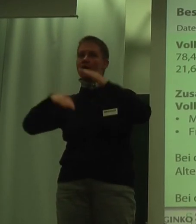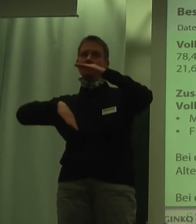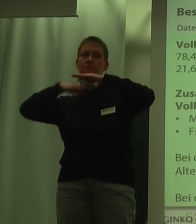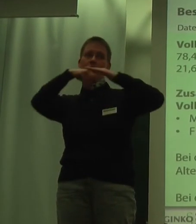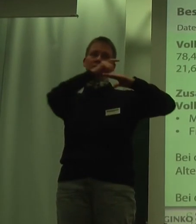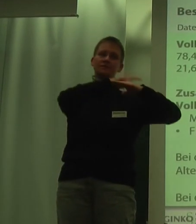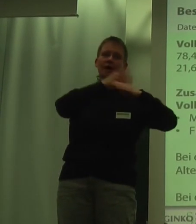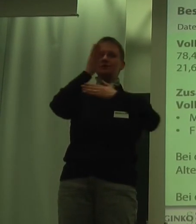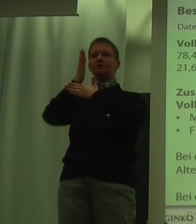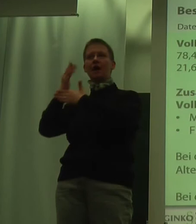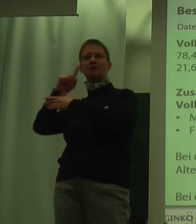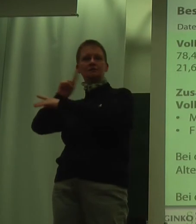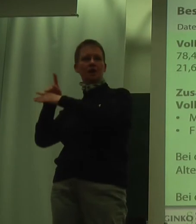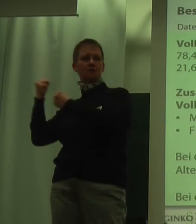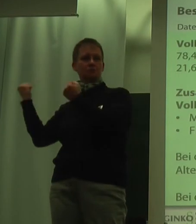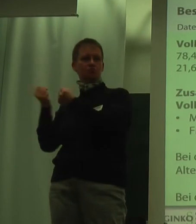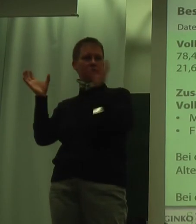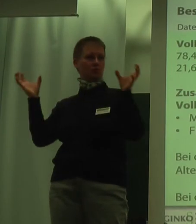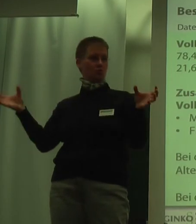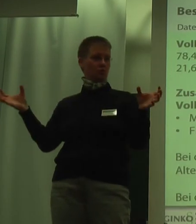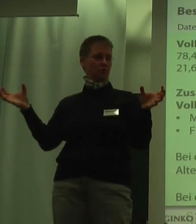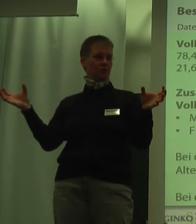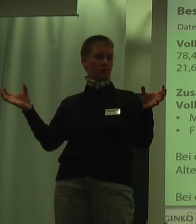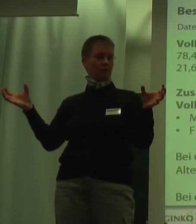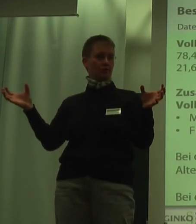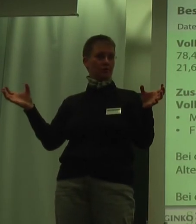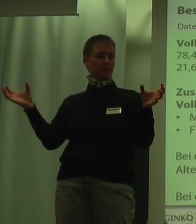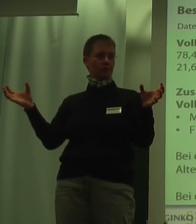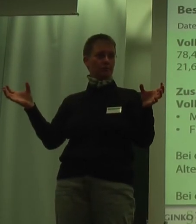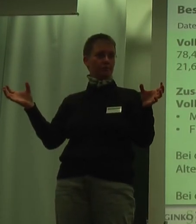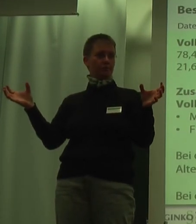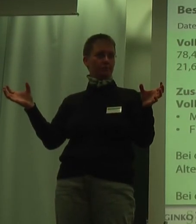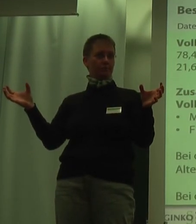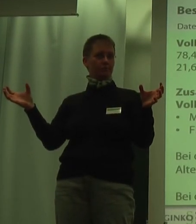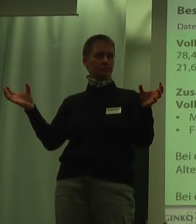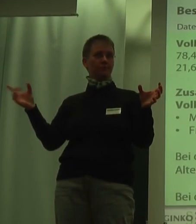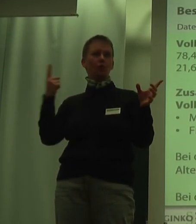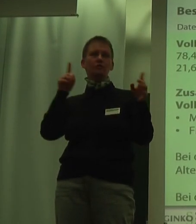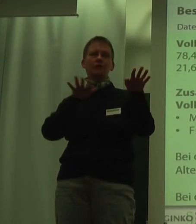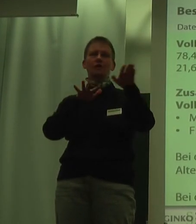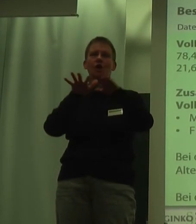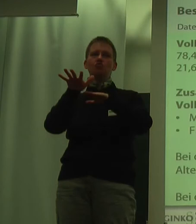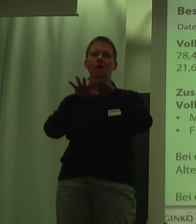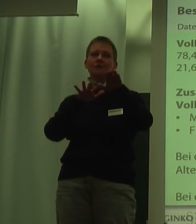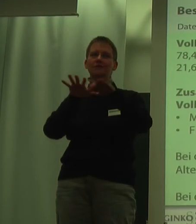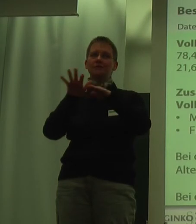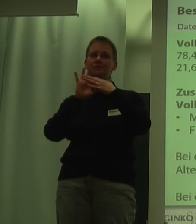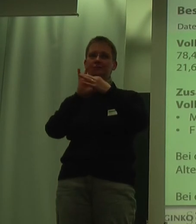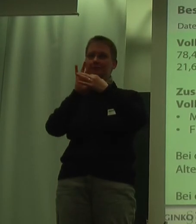-Teilzeit-Geschäftigung und dem Geschlecht. Und Sie sehen